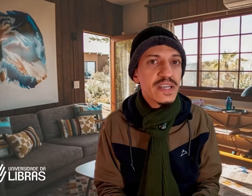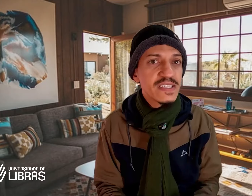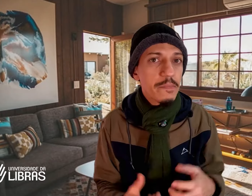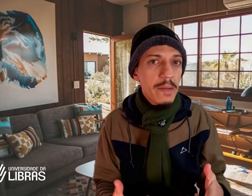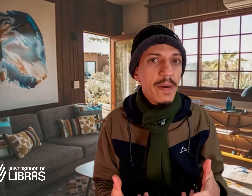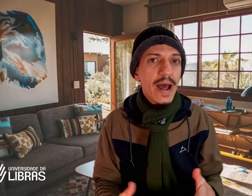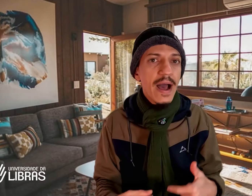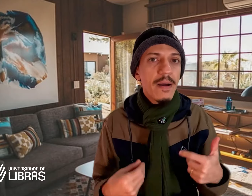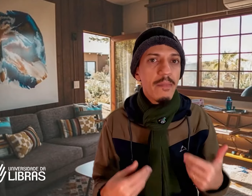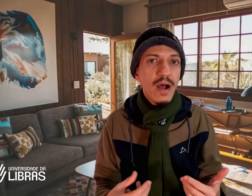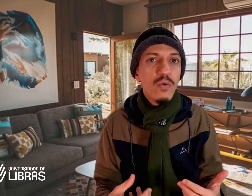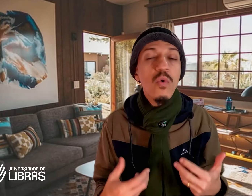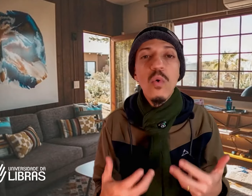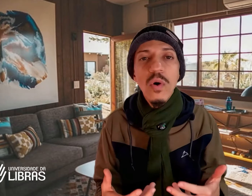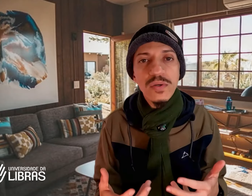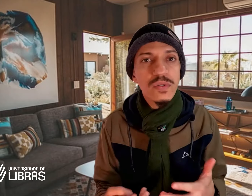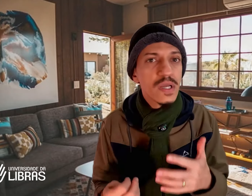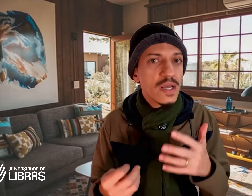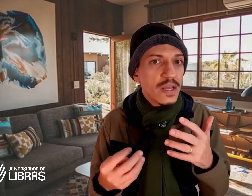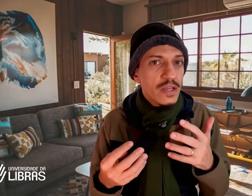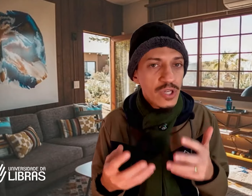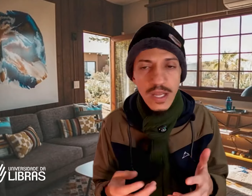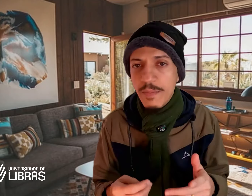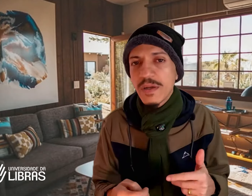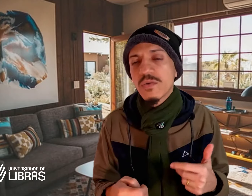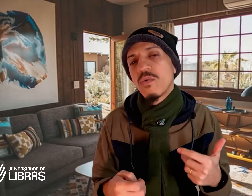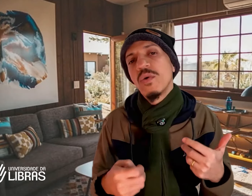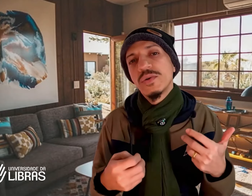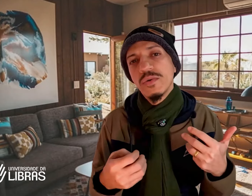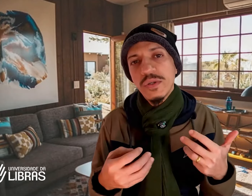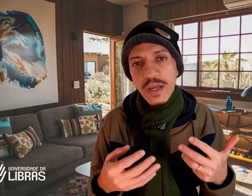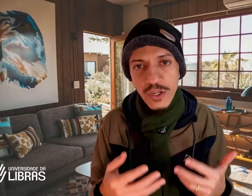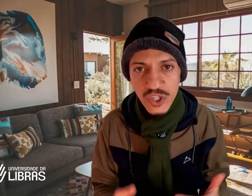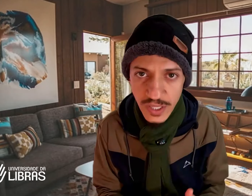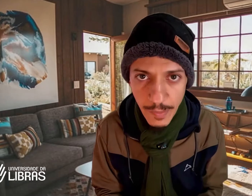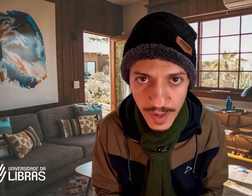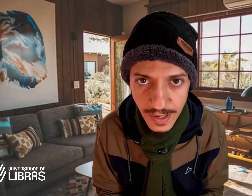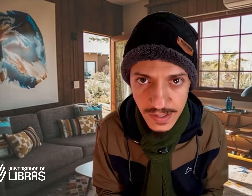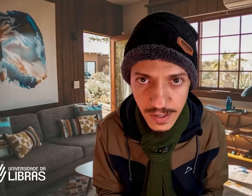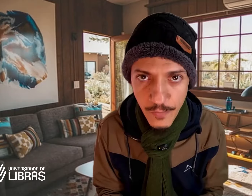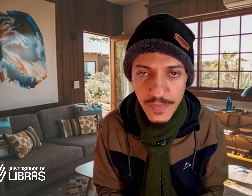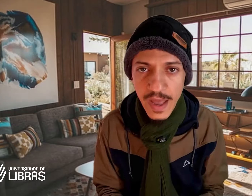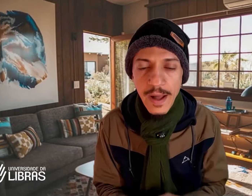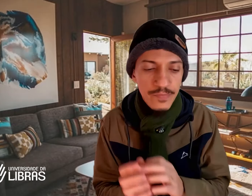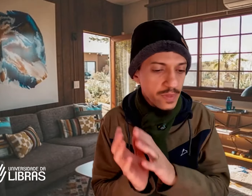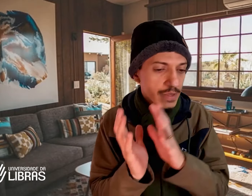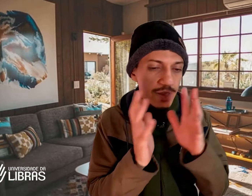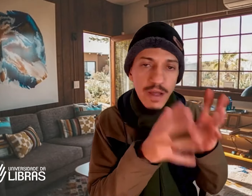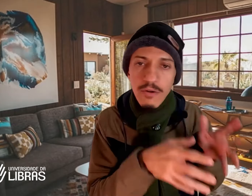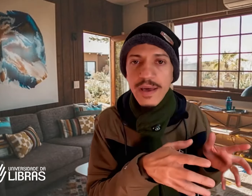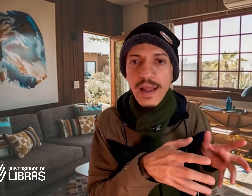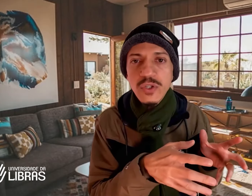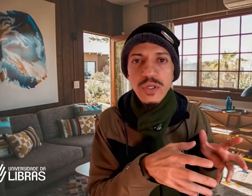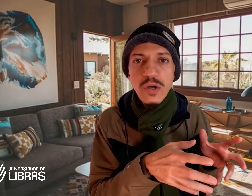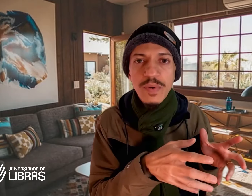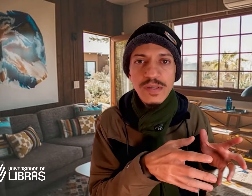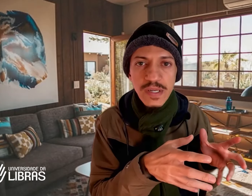se preparar para concursos de Libras, concursos de interpretação, é entender o que aquela instituição precisa,